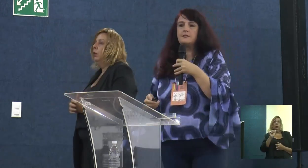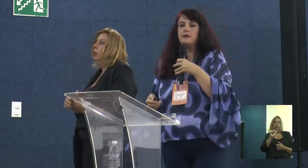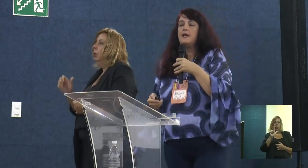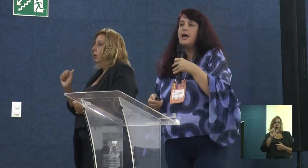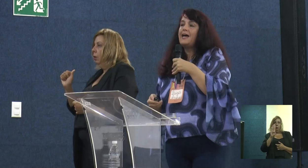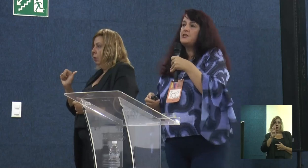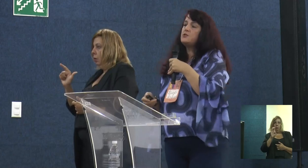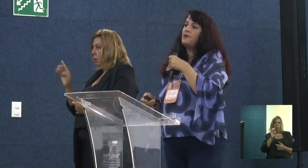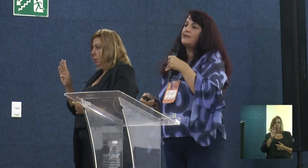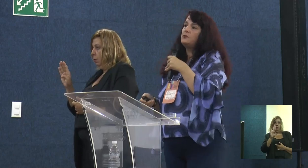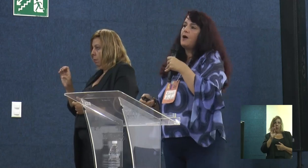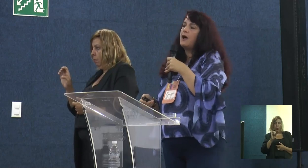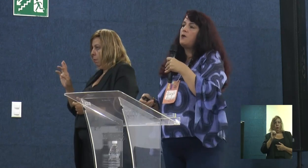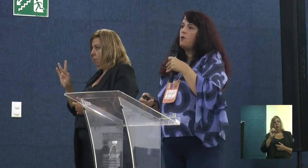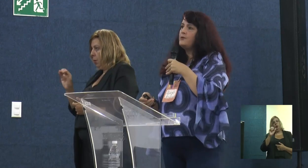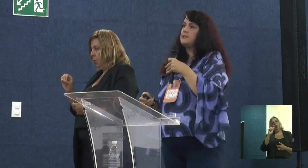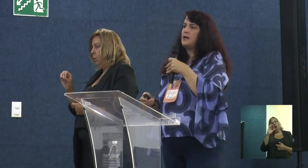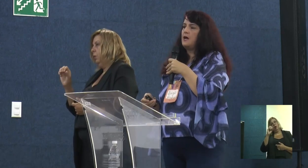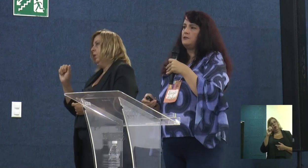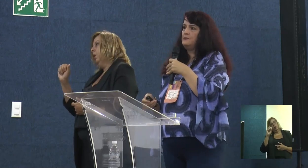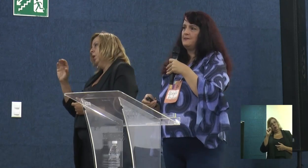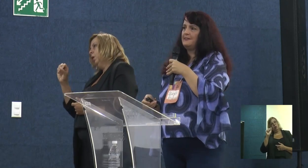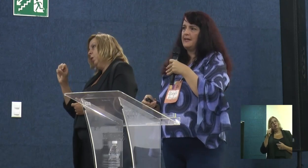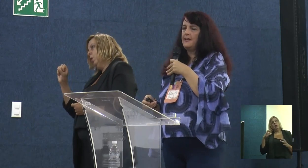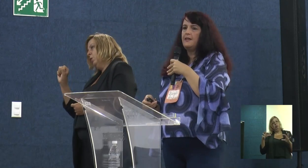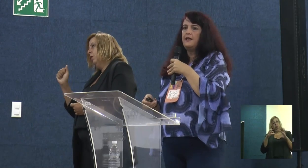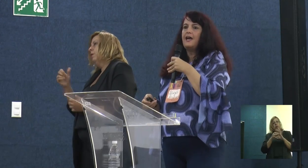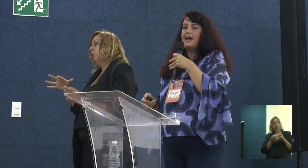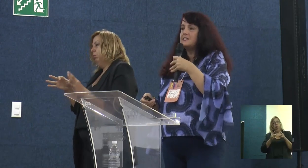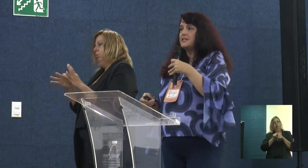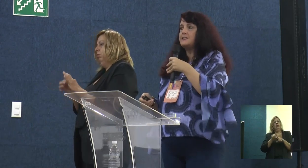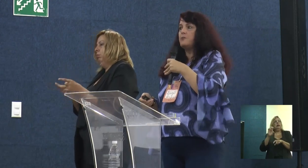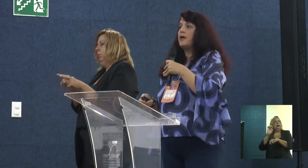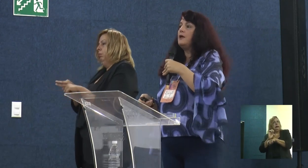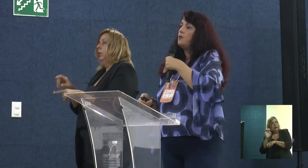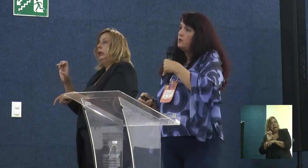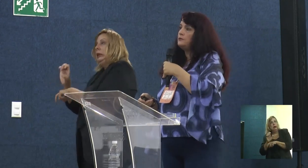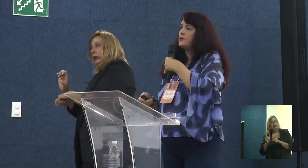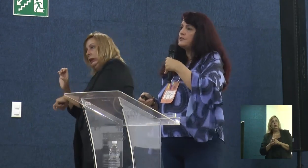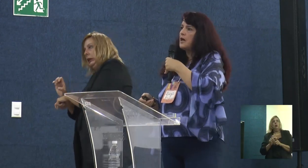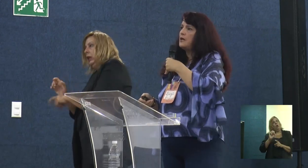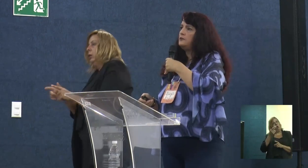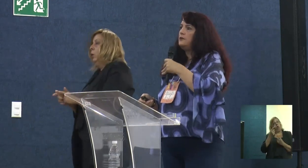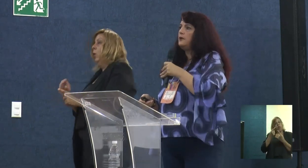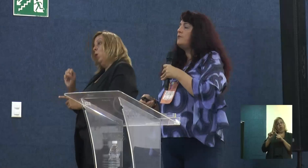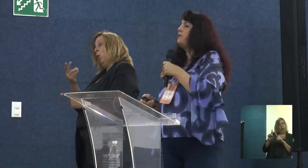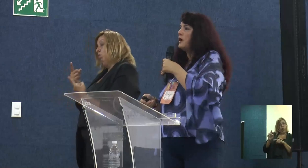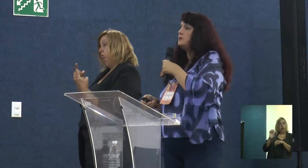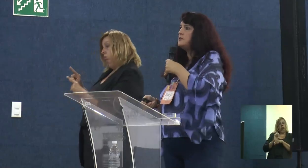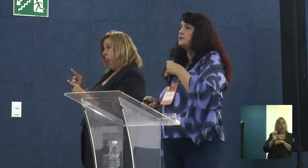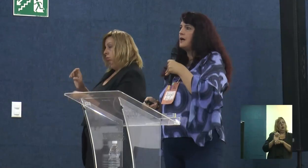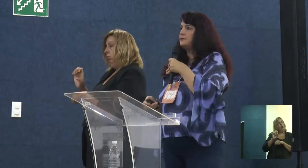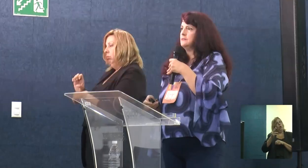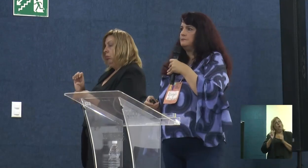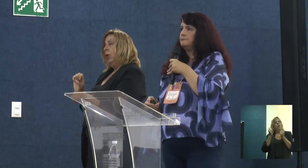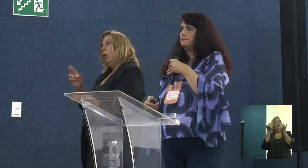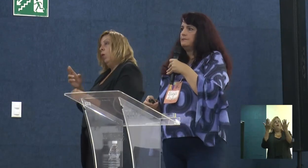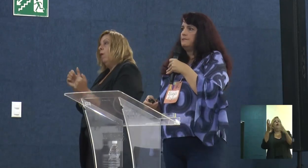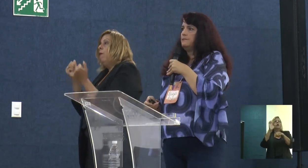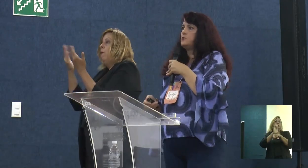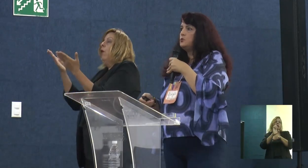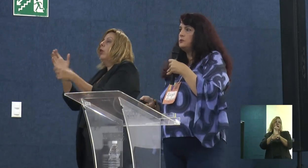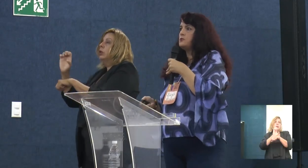Acosta, a gente vai atuar com o Estado, às vezes também contra o Estado e fora do Estado.